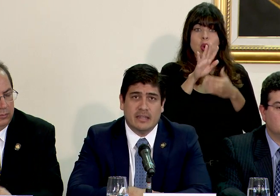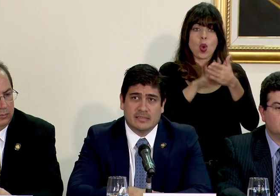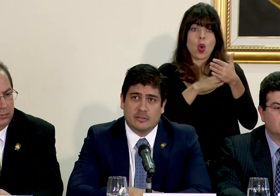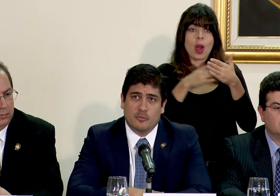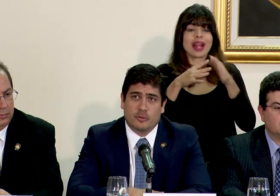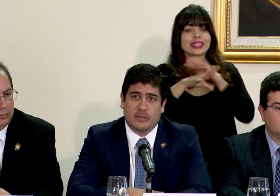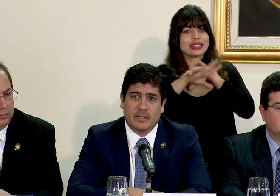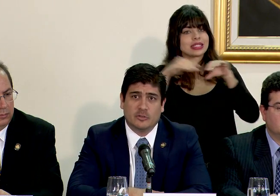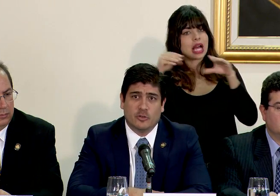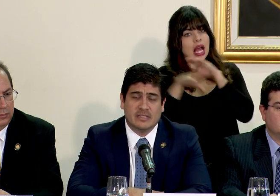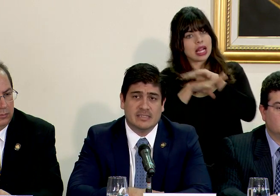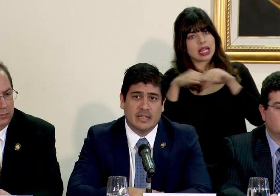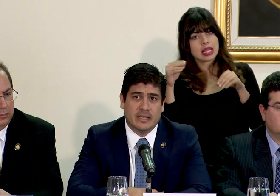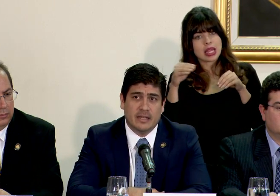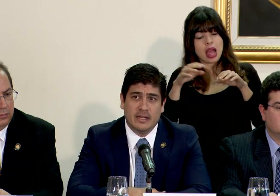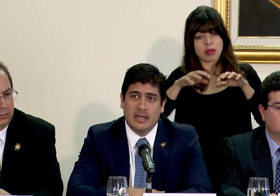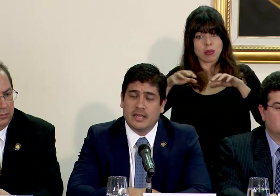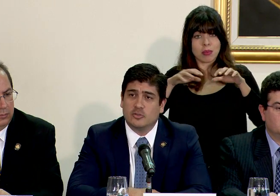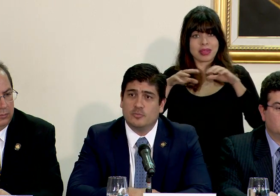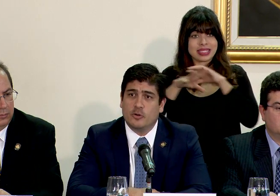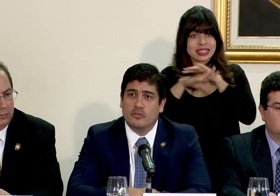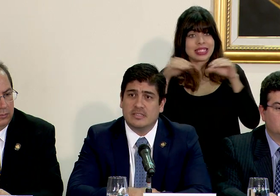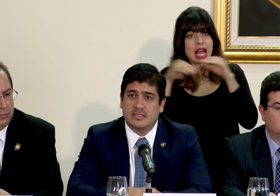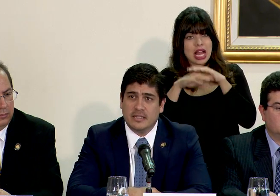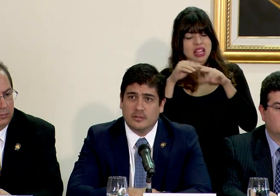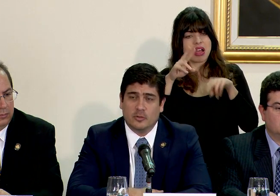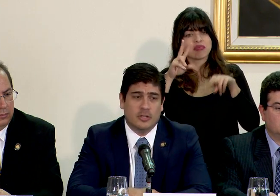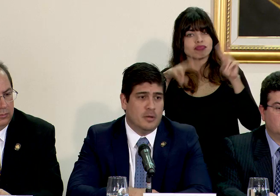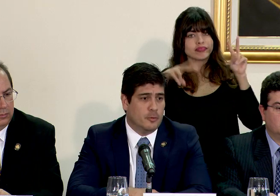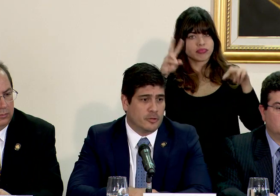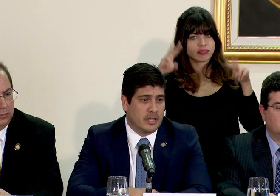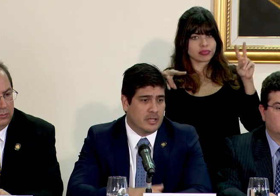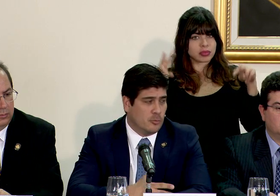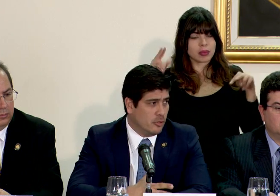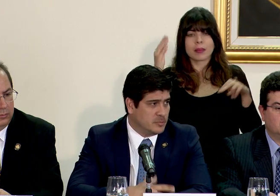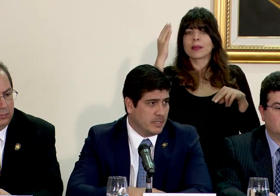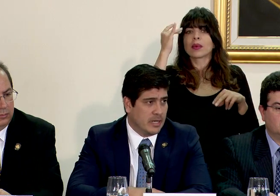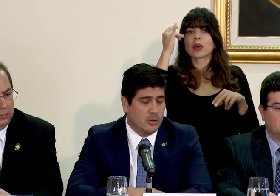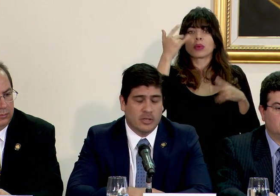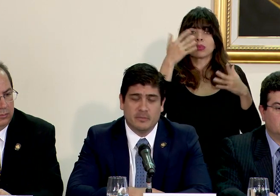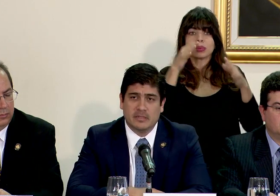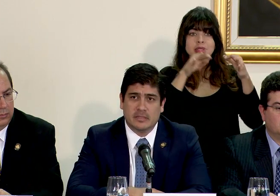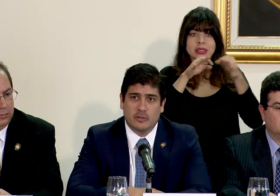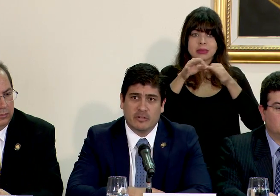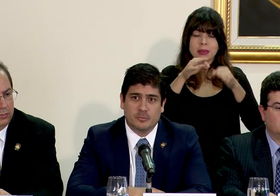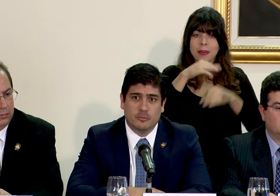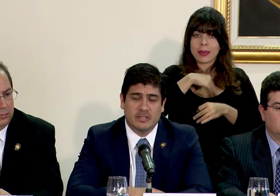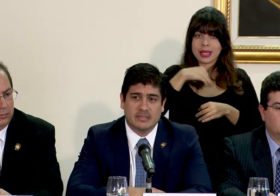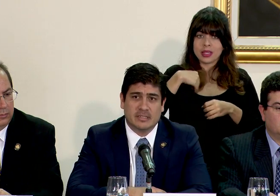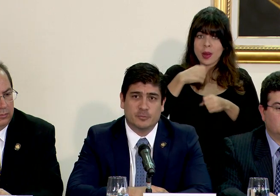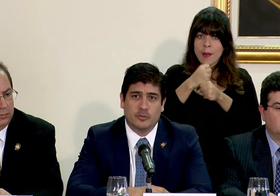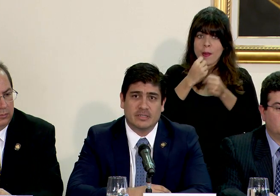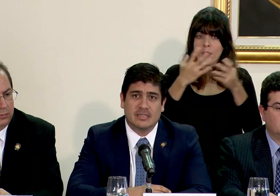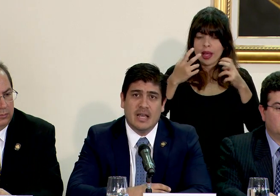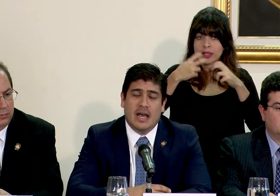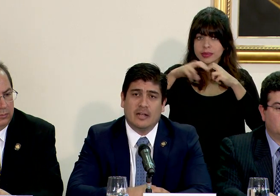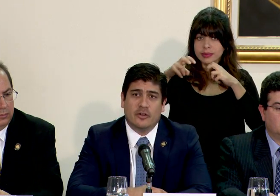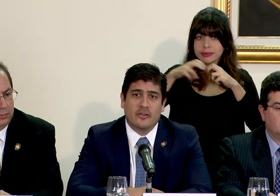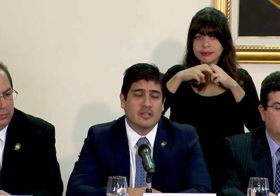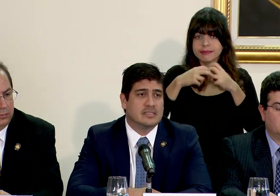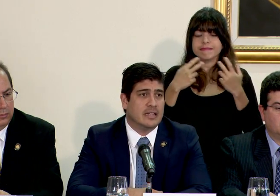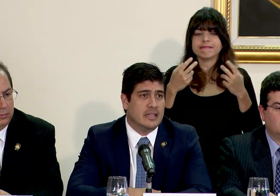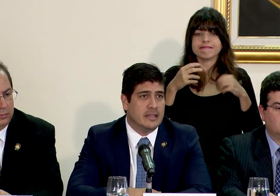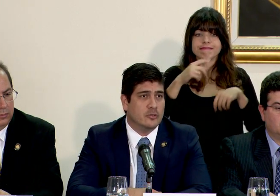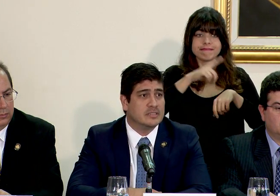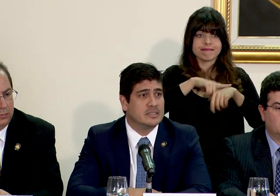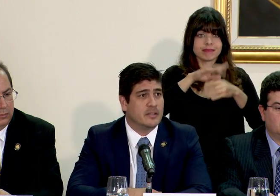de salidas, el comportamiento en salida es un poco distinto porque, y como lo ha explicado el Ministerio de Obras Públicas y Transportes, al